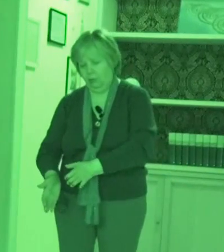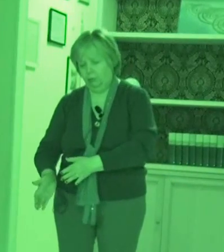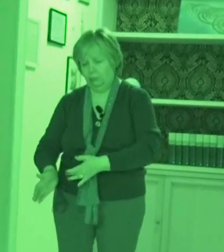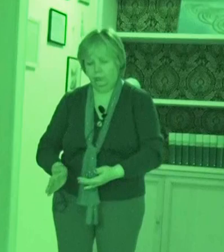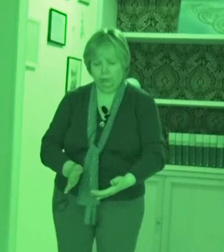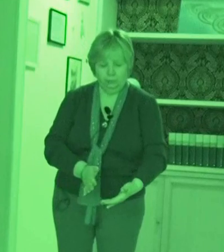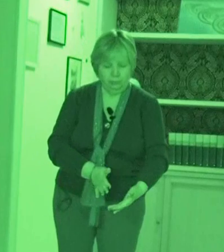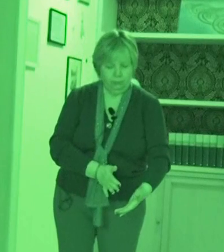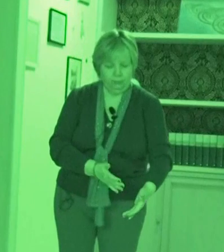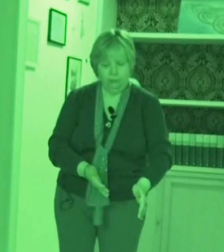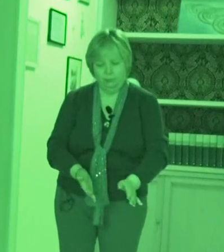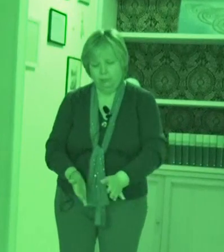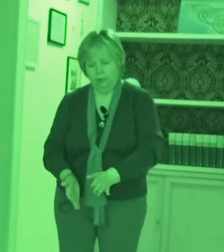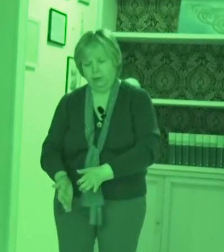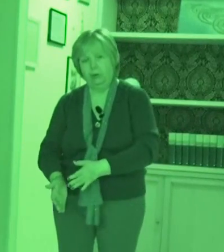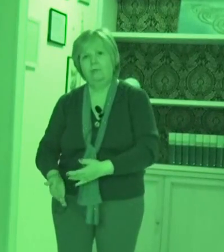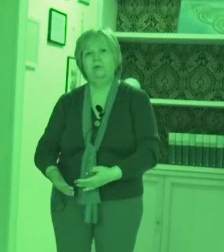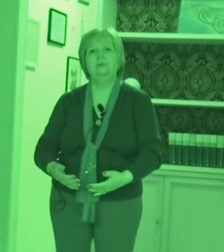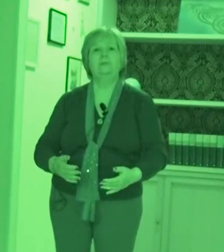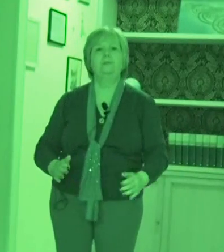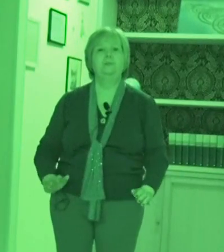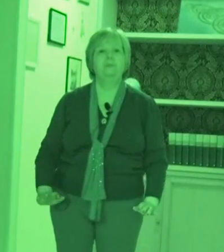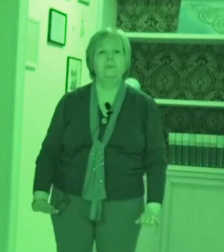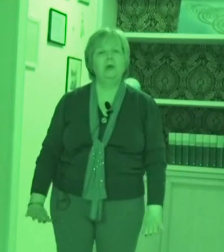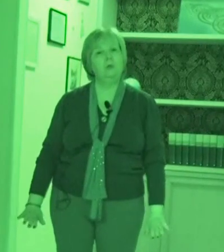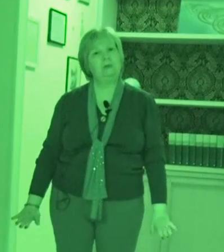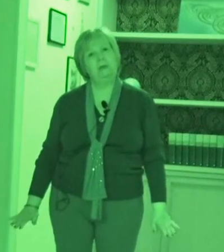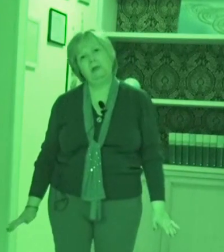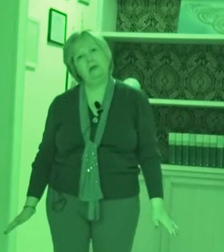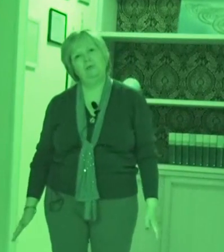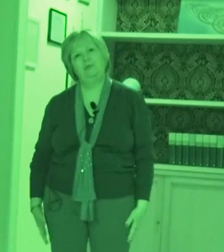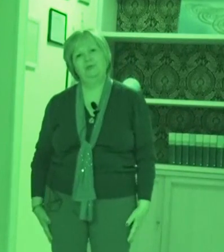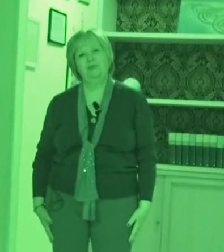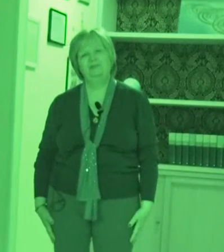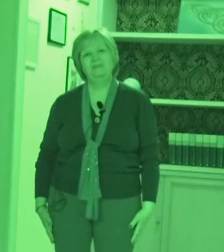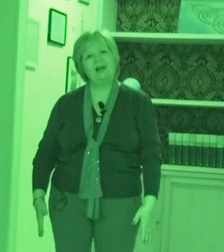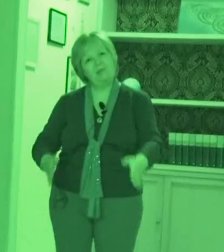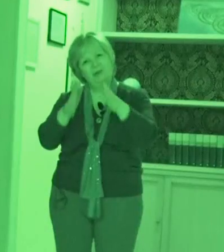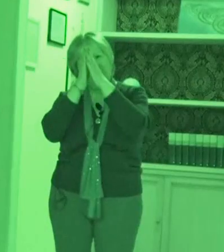otto, e nove. E questa è la conclusione. Alla prossima!